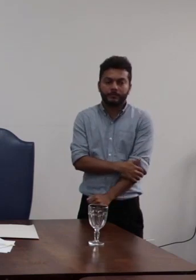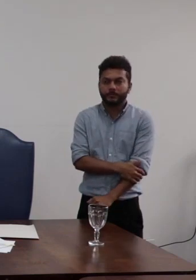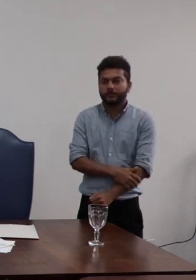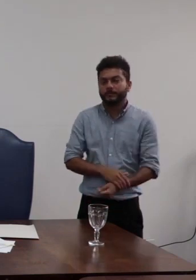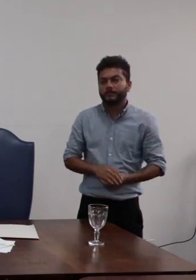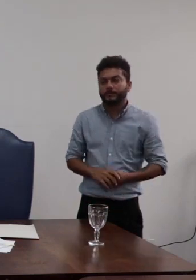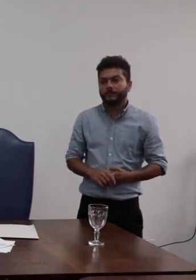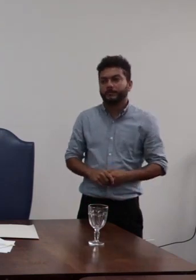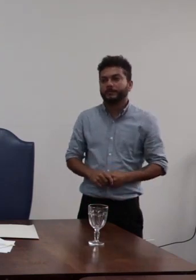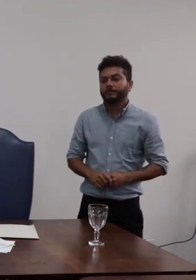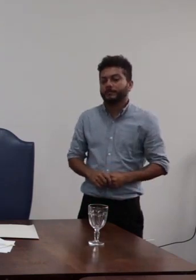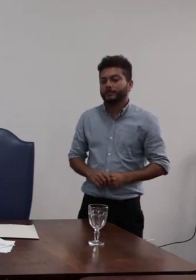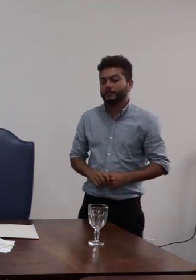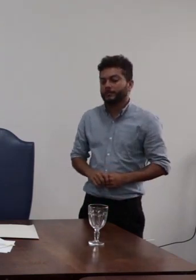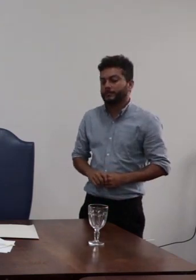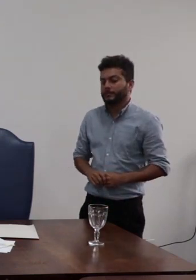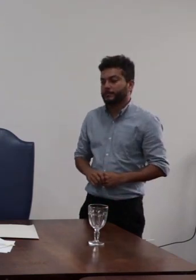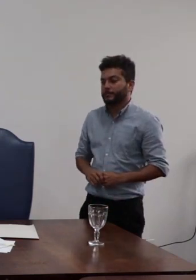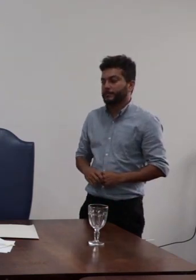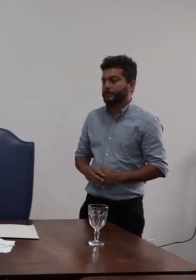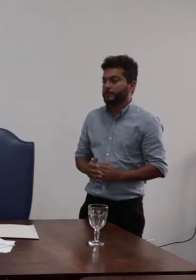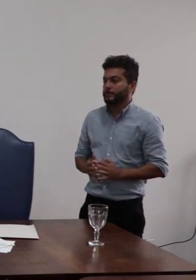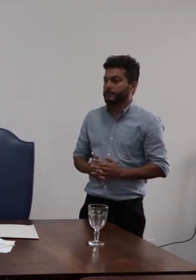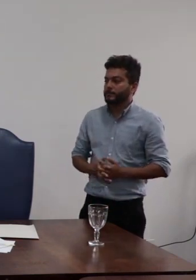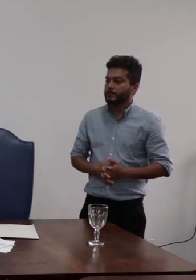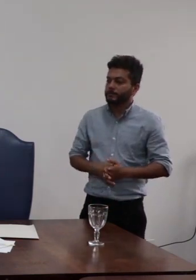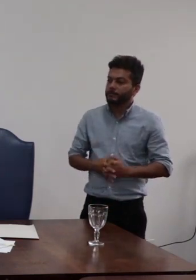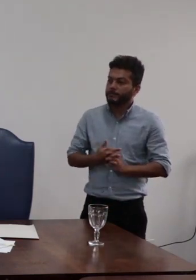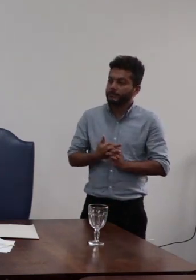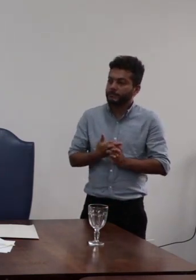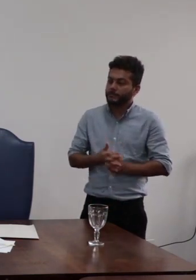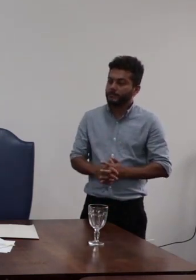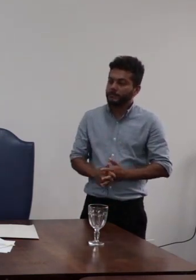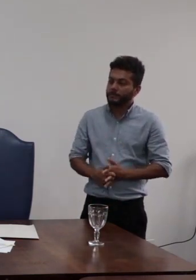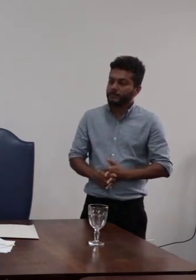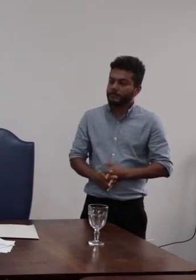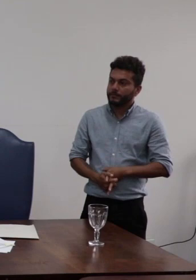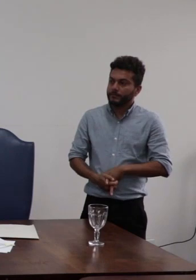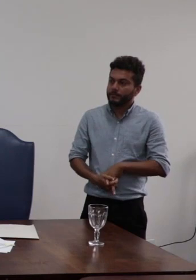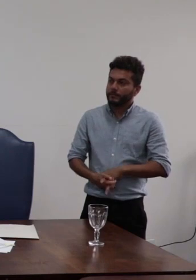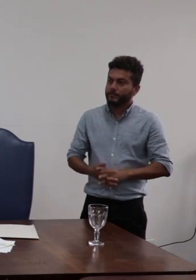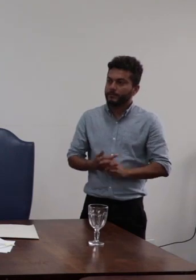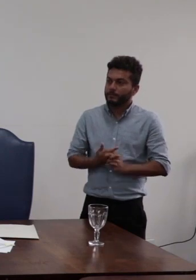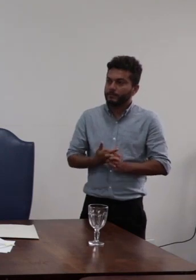para realizar a leitura do seu parecer boa